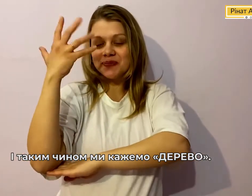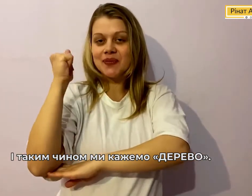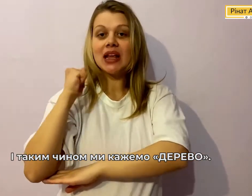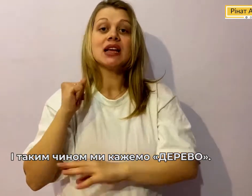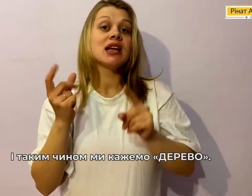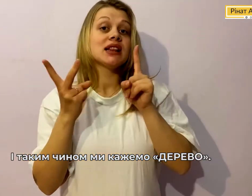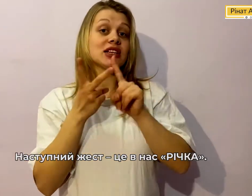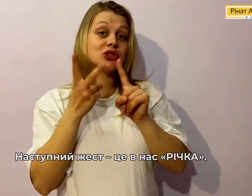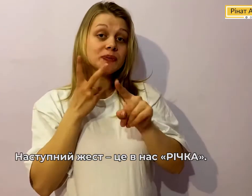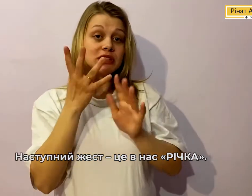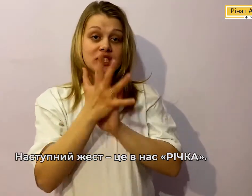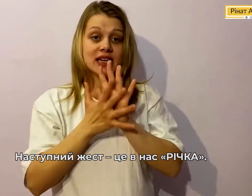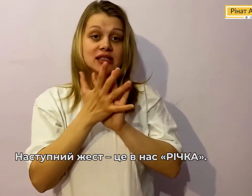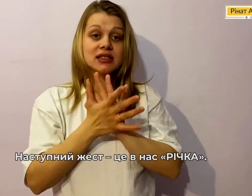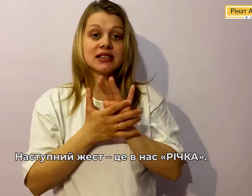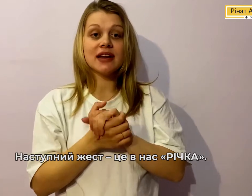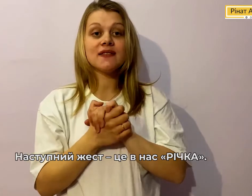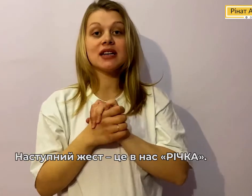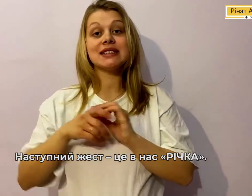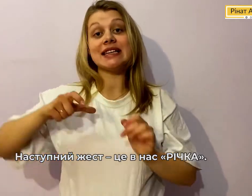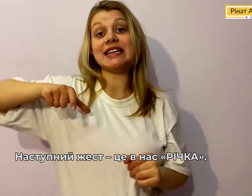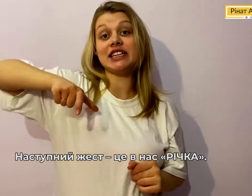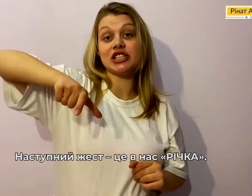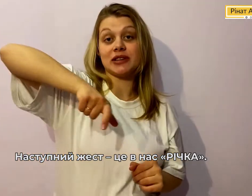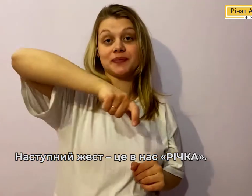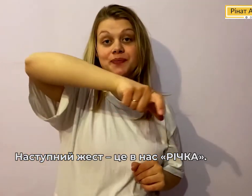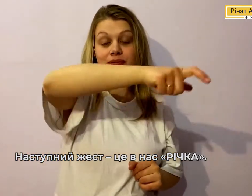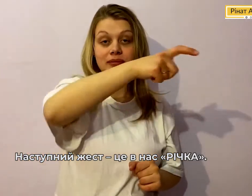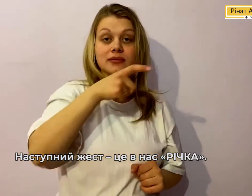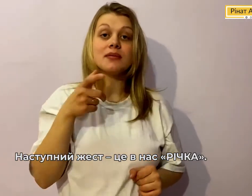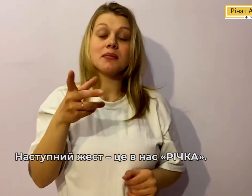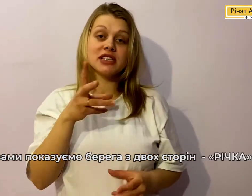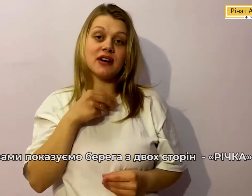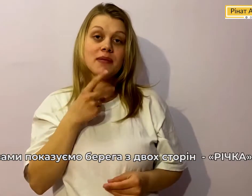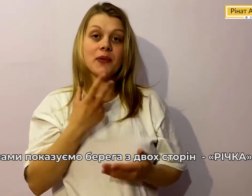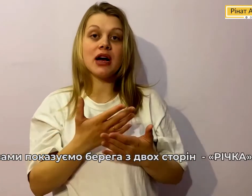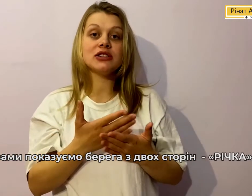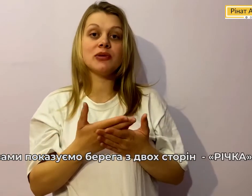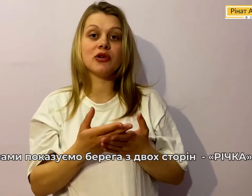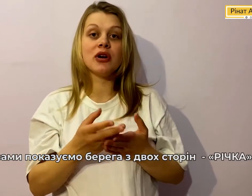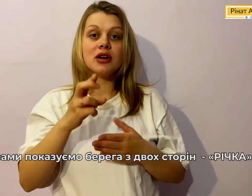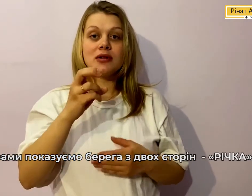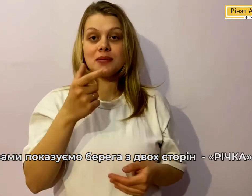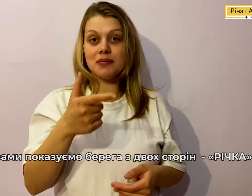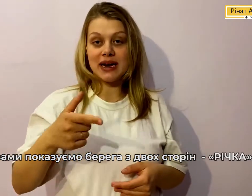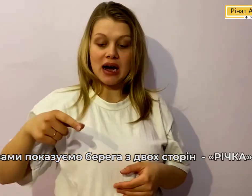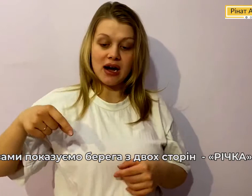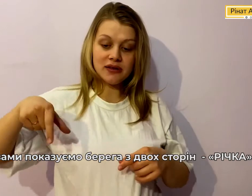Наступний жест Це в нас Річка Ми з вами Показуємо Берега